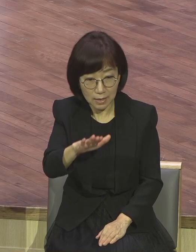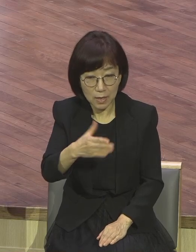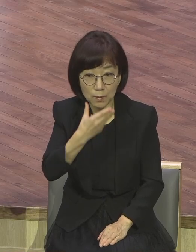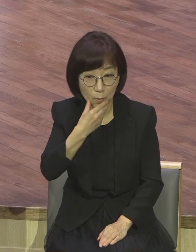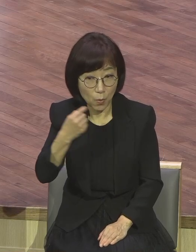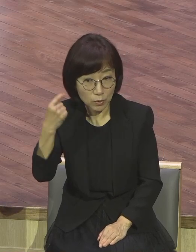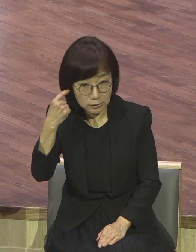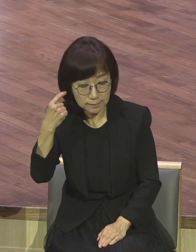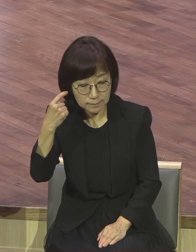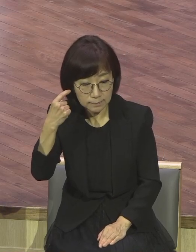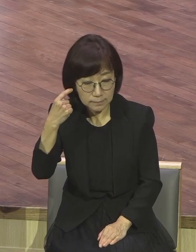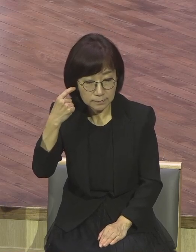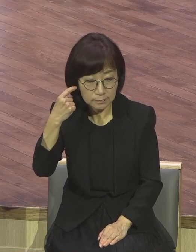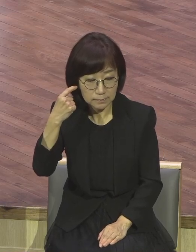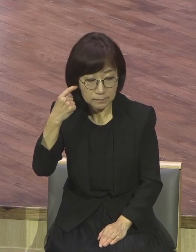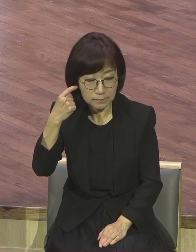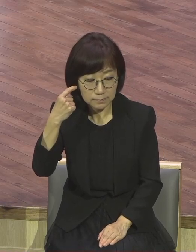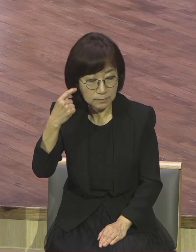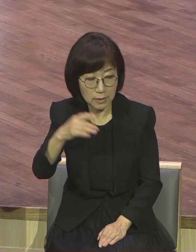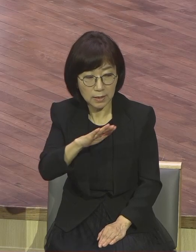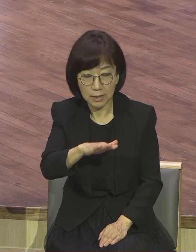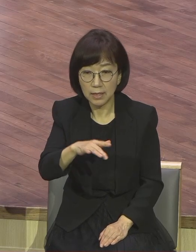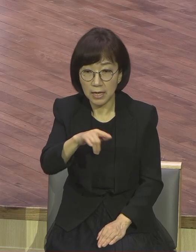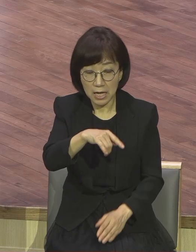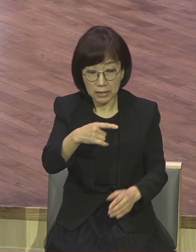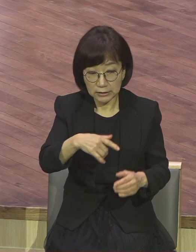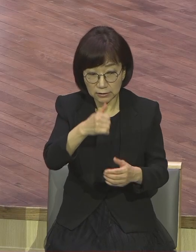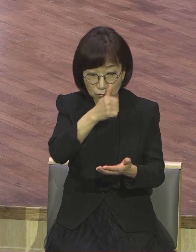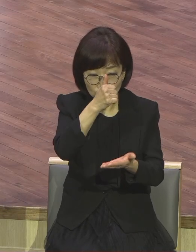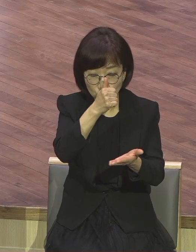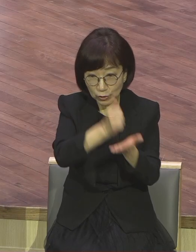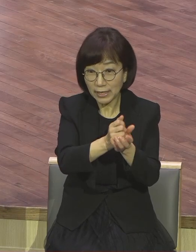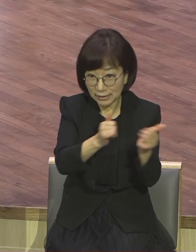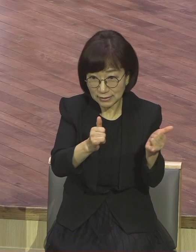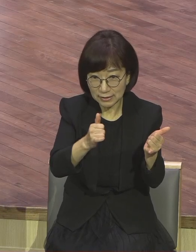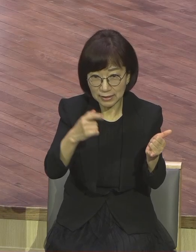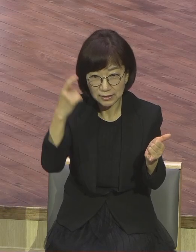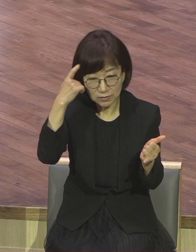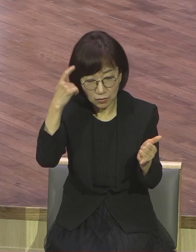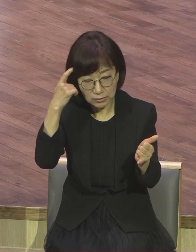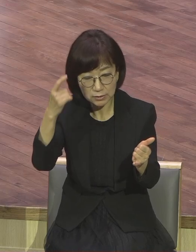자리가 치유하는 병원이 치유하는 사람이